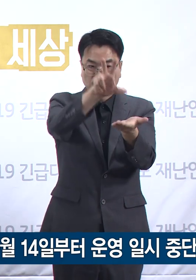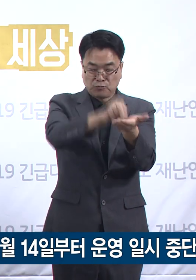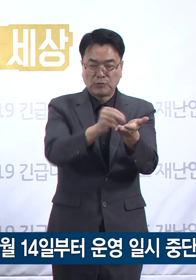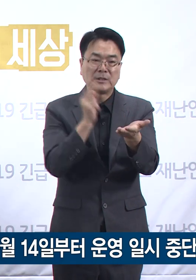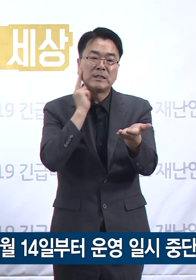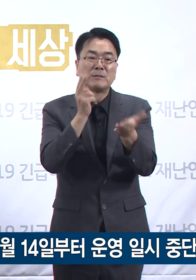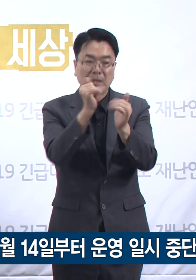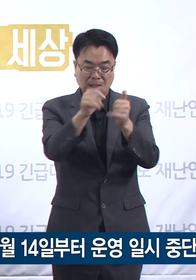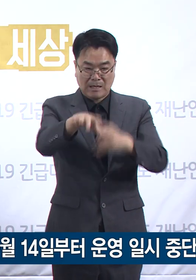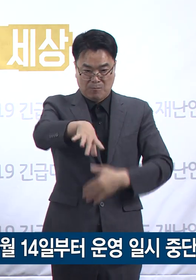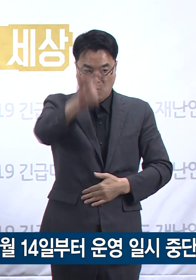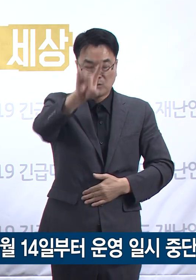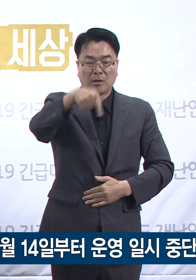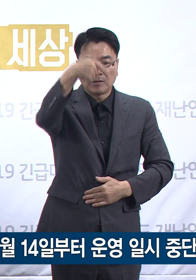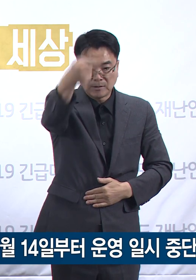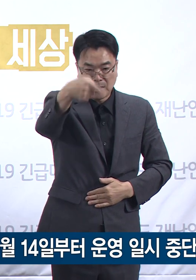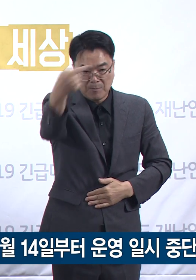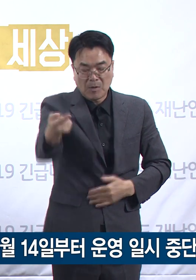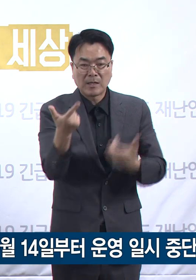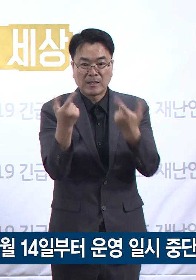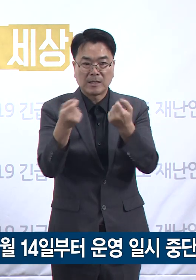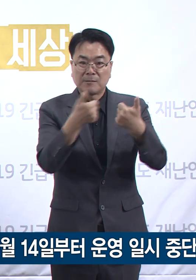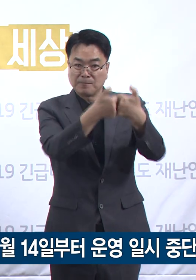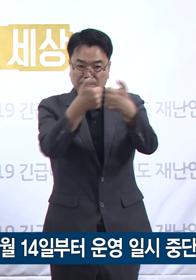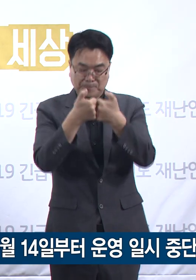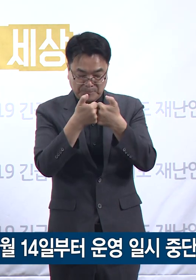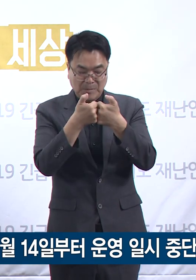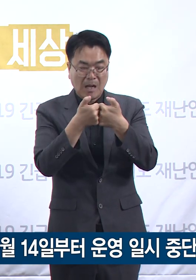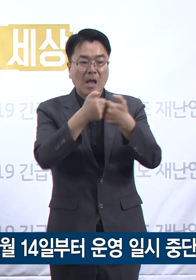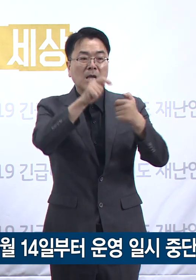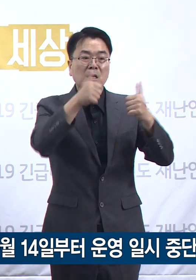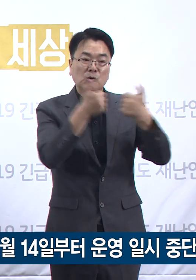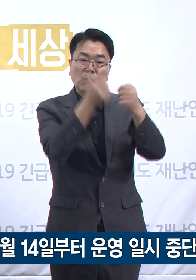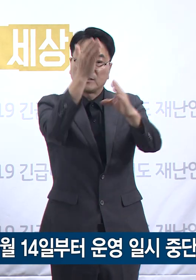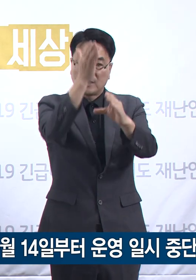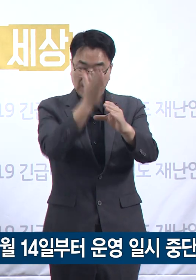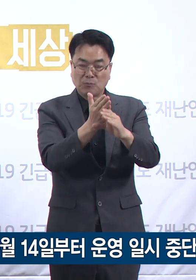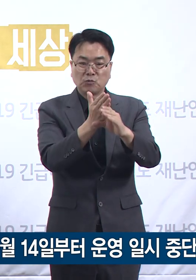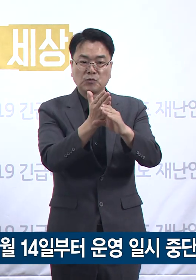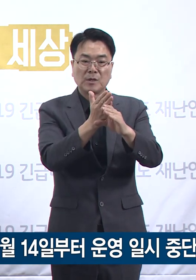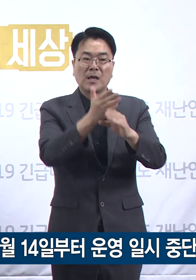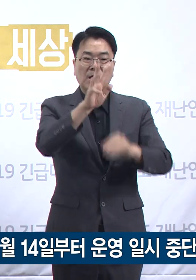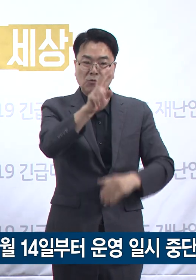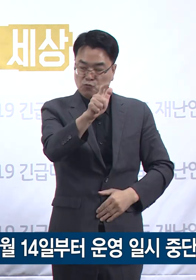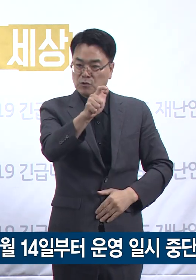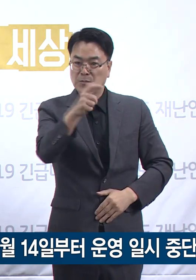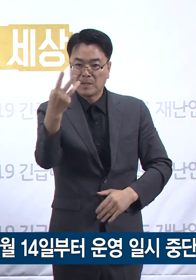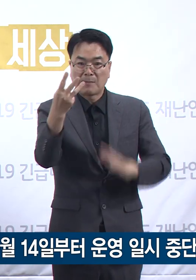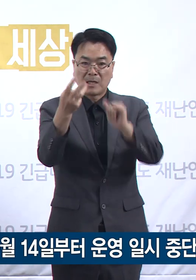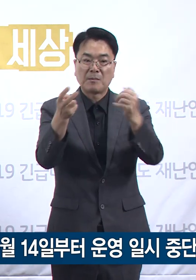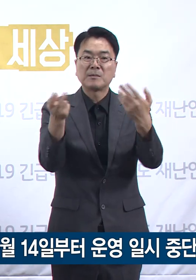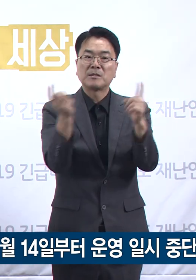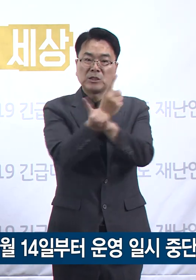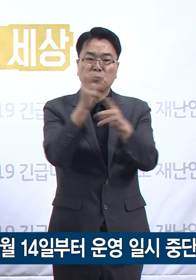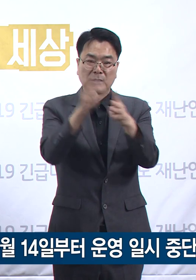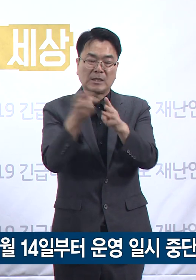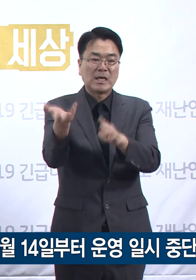대상자 181명 중 8명은 의료기관으로 이송하고 63명은 생활치료센터로 이송 조치하였습니다.